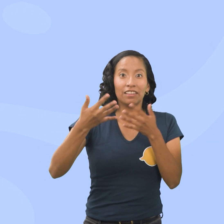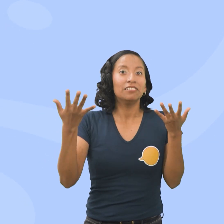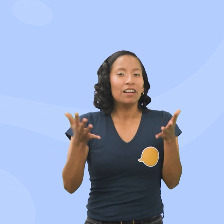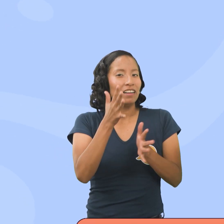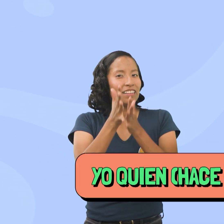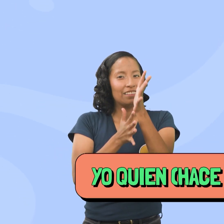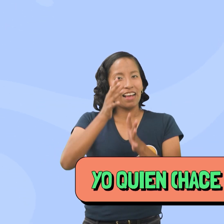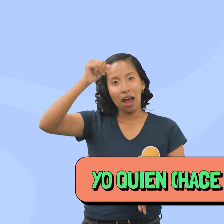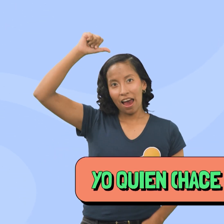puedes hacer tu seña